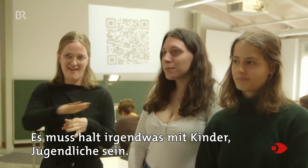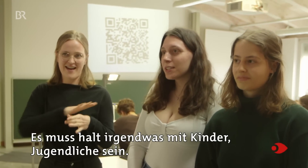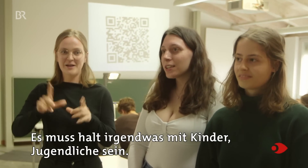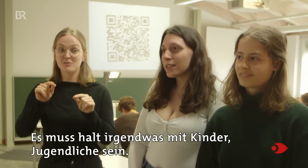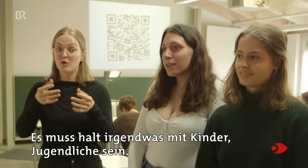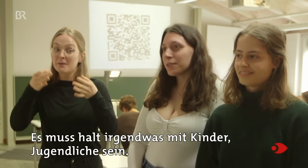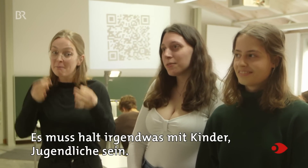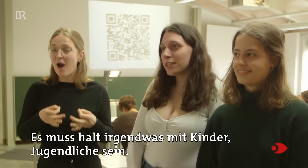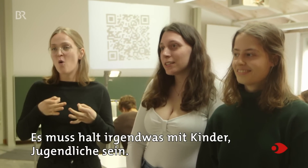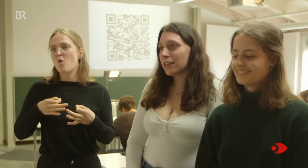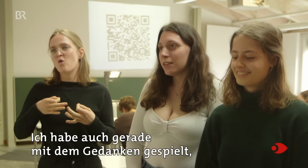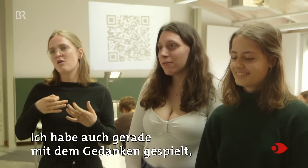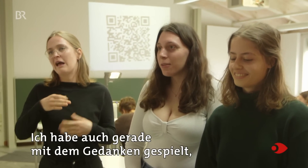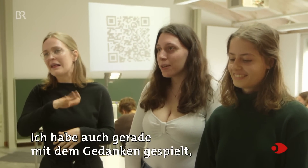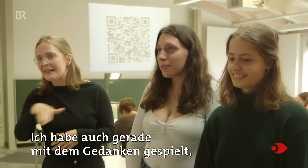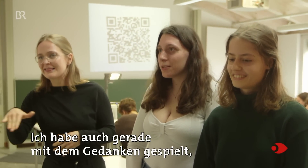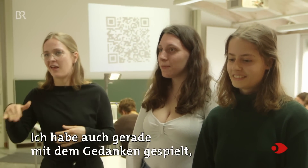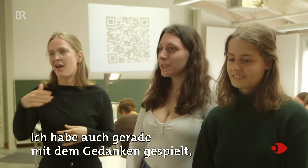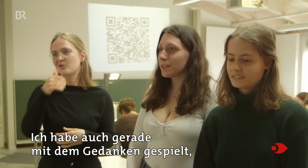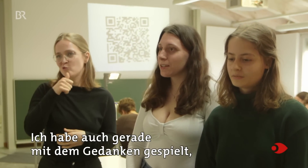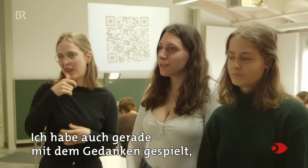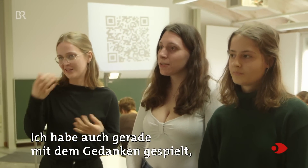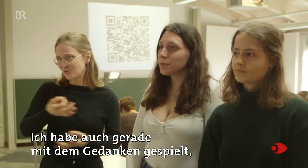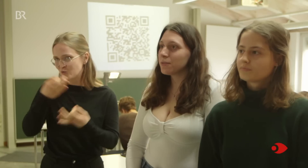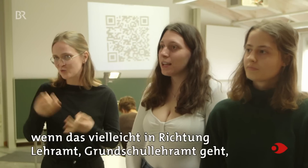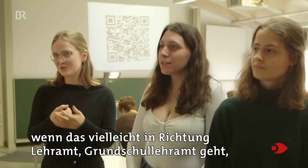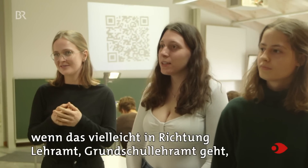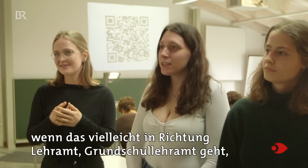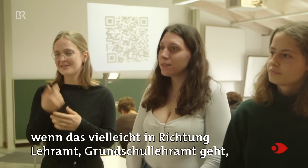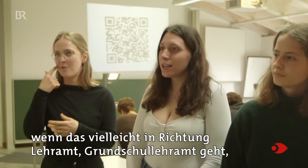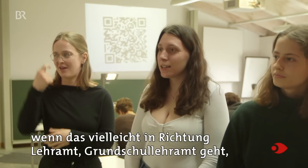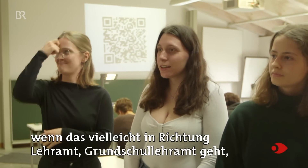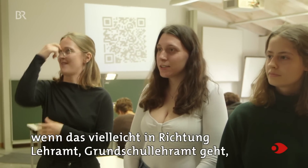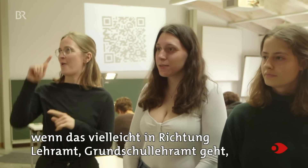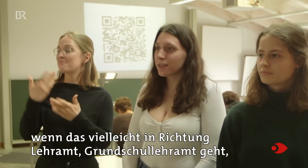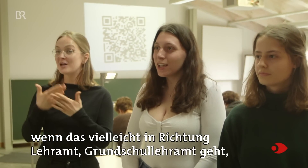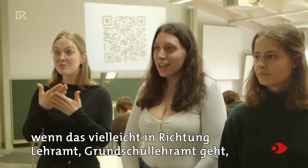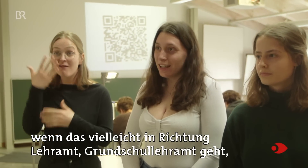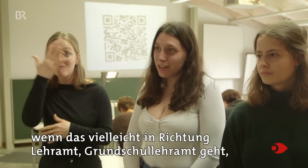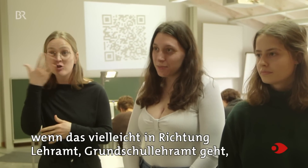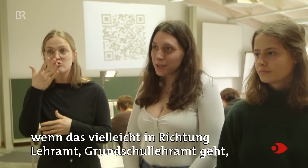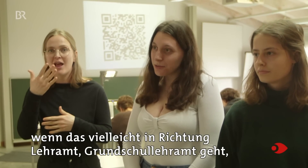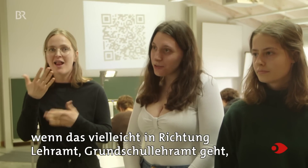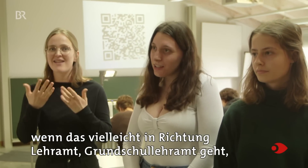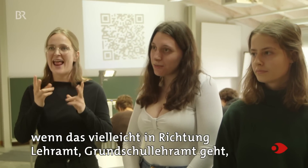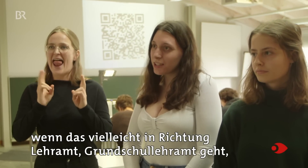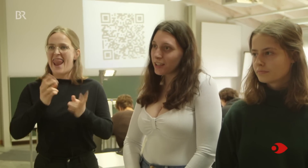mit Kindern, Jugendlichen sein. Ich habe gerade mit dem Gedanken gespielt vielleicht, wenn das vielleicht auch in Richtung Lehramt, Grundschulehramt geht,